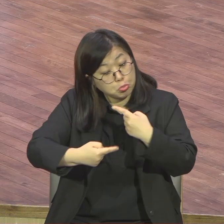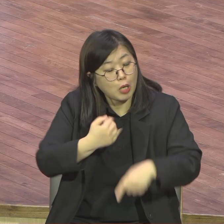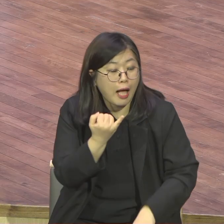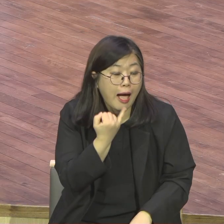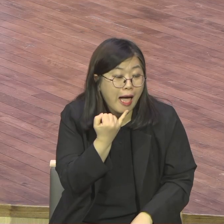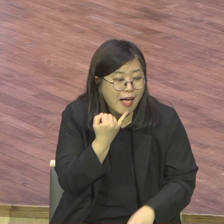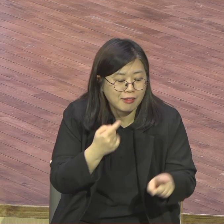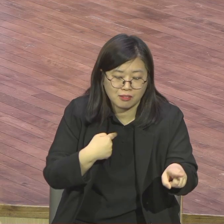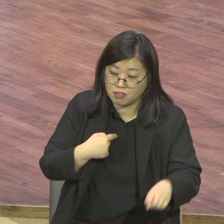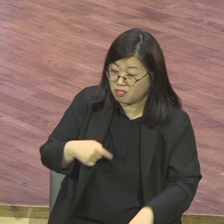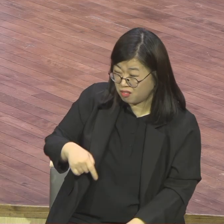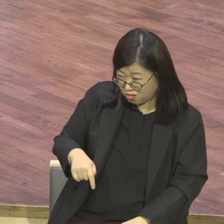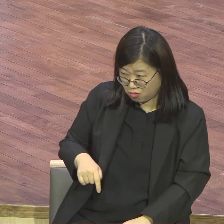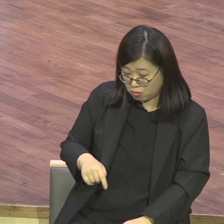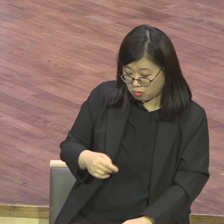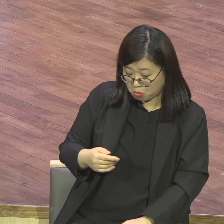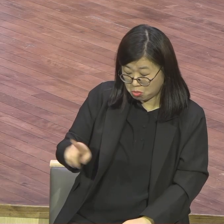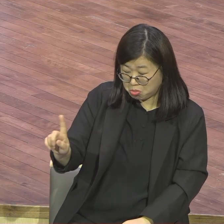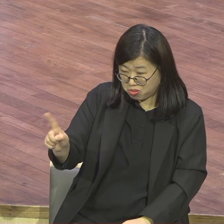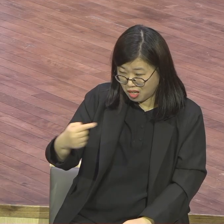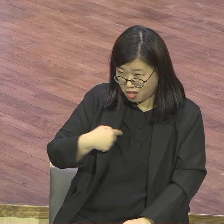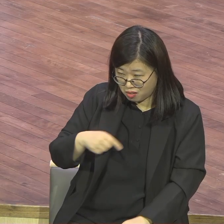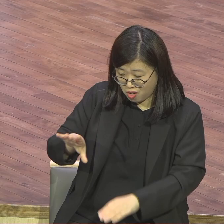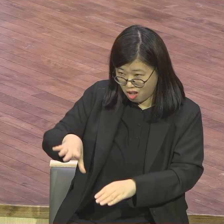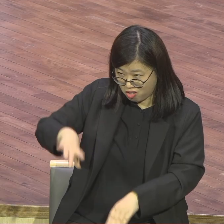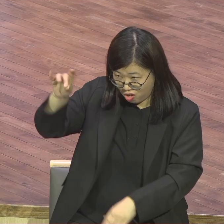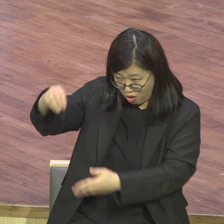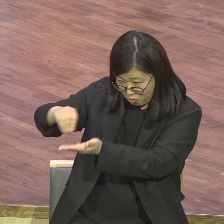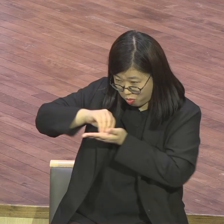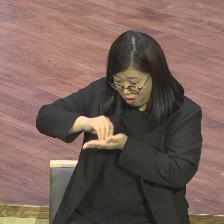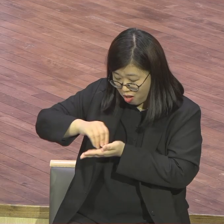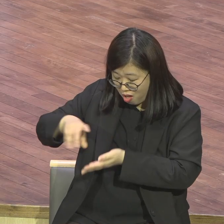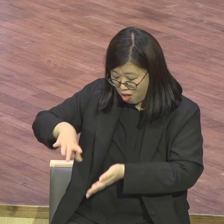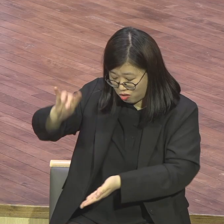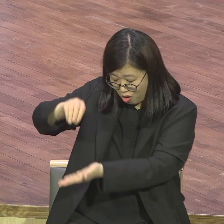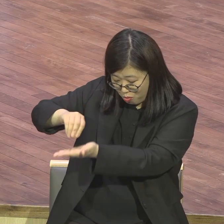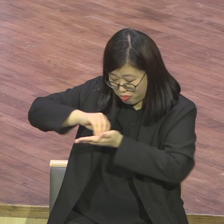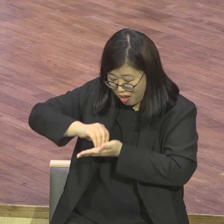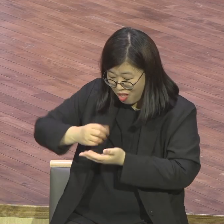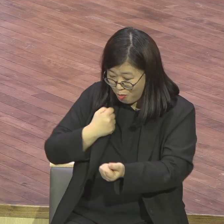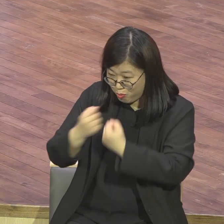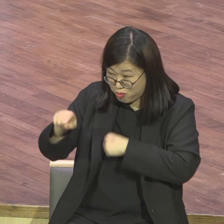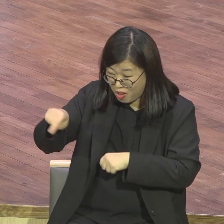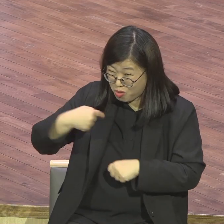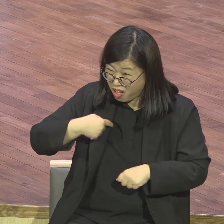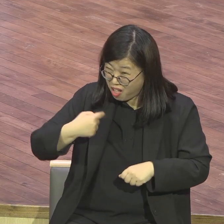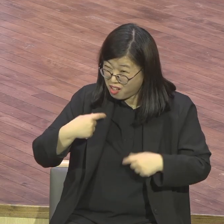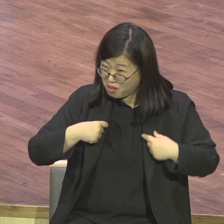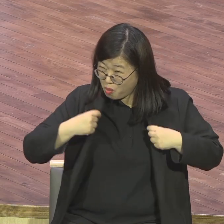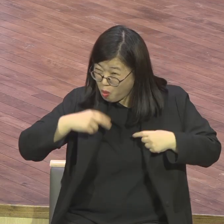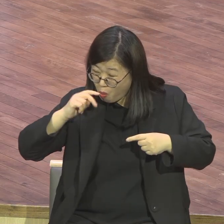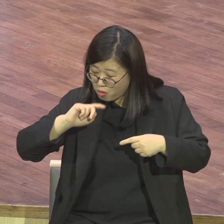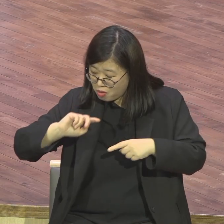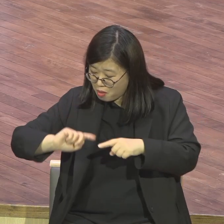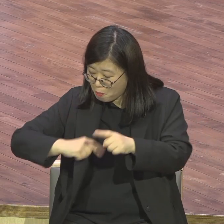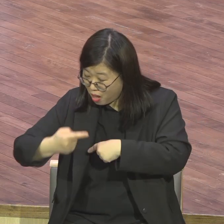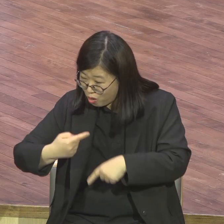무슨 막연한 예화가 무슨 아야화가 아니라니까요 어느 교회 누구라고 말할 수 있다니까요 그 정도입니다 그 정도입니다